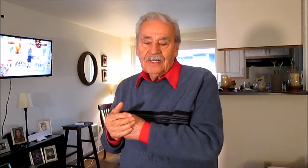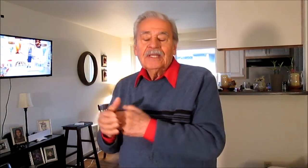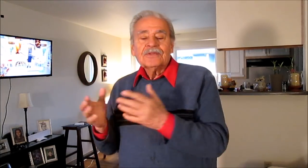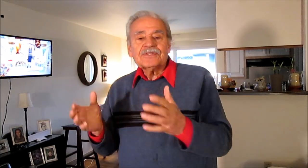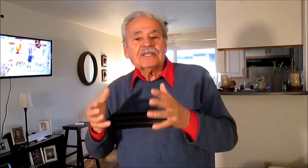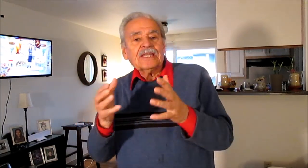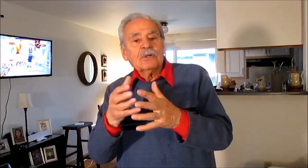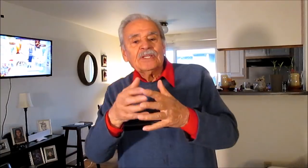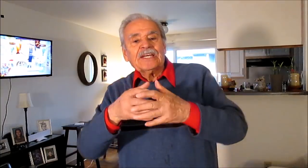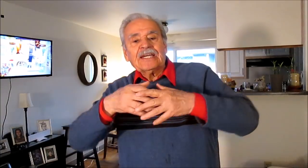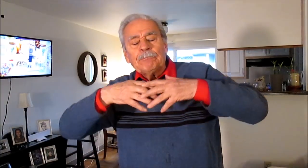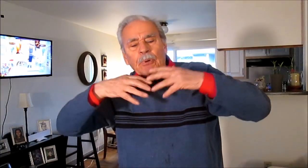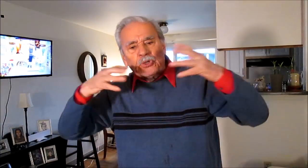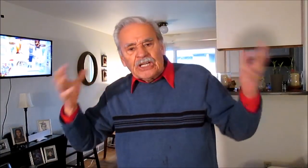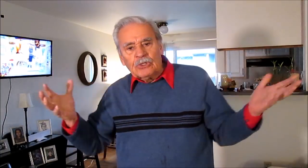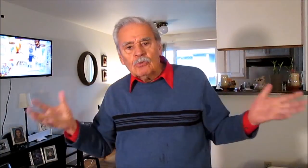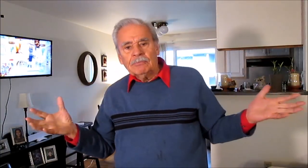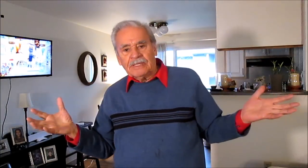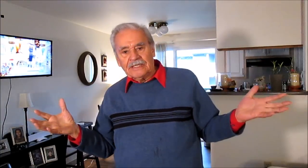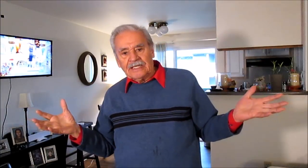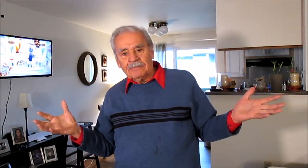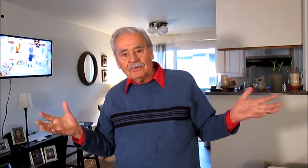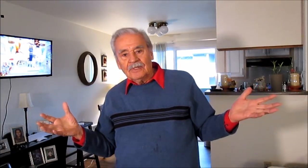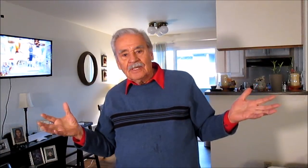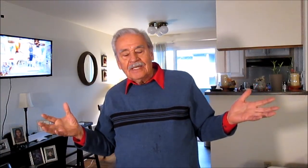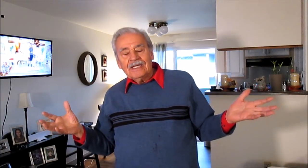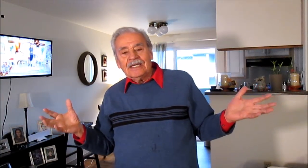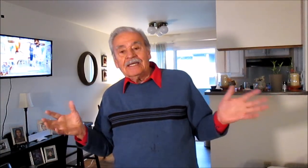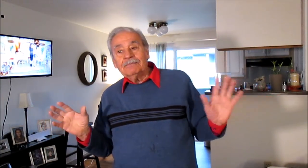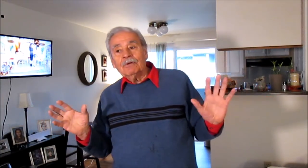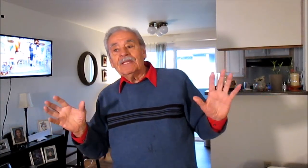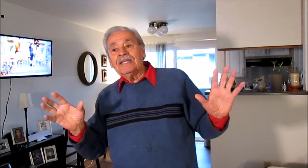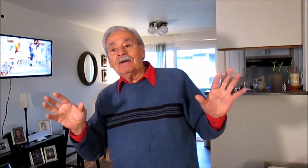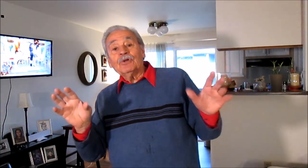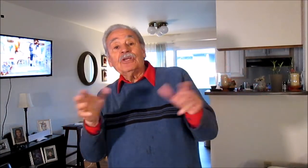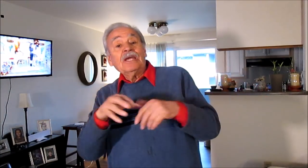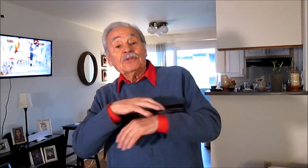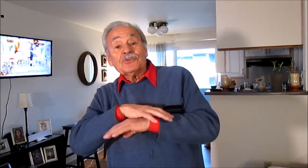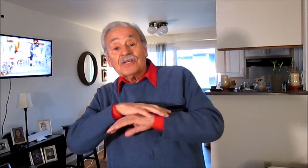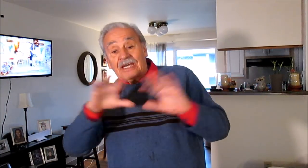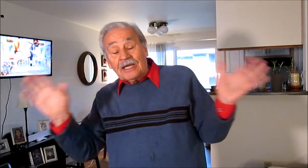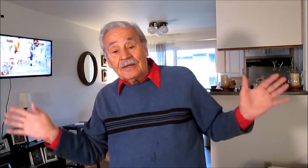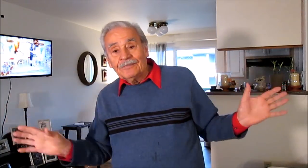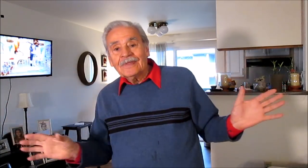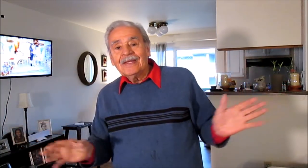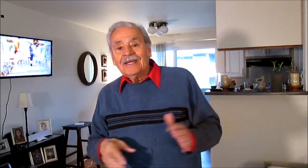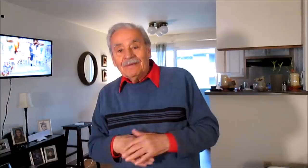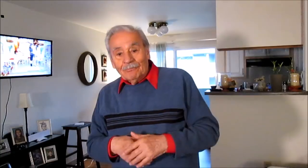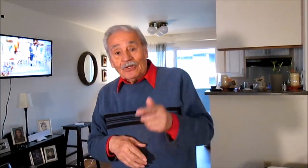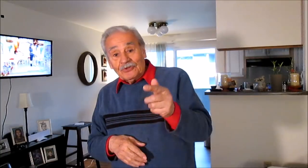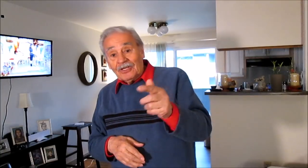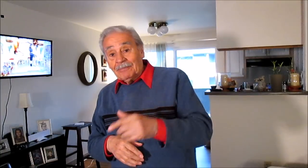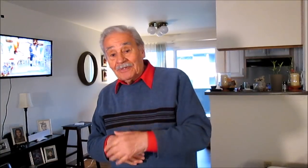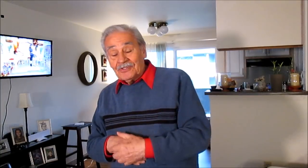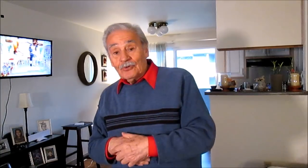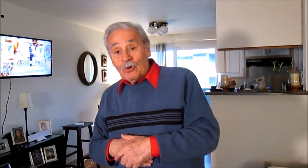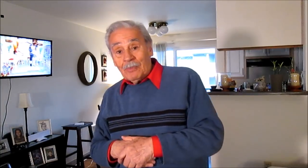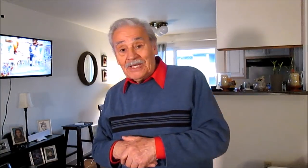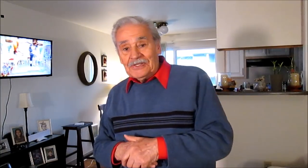entonces te das cuenta qué podredumbre tenemos y vos me dirás bueno y entonces ¿qué? por eso hay que pensar un nuevo país